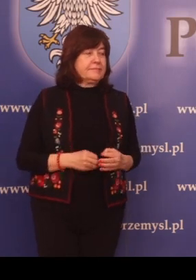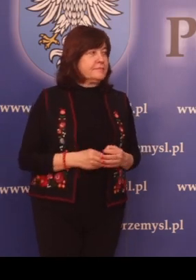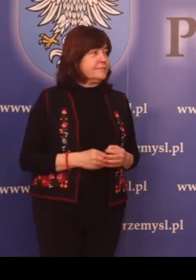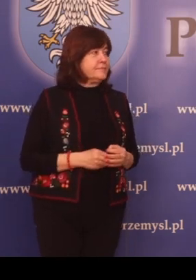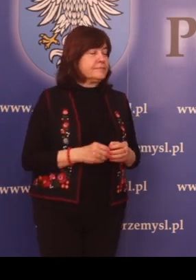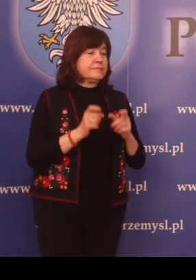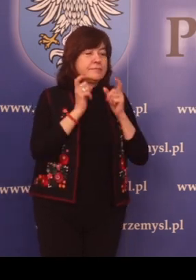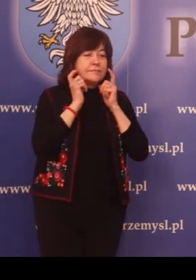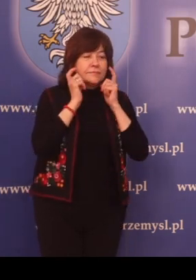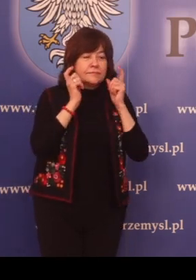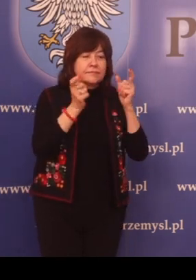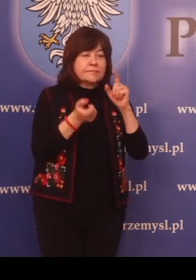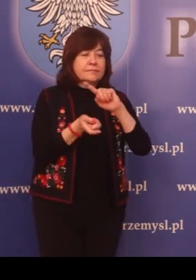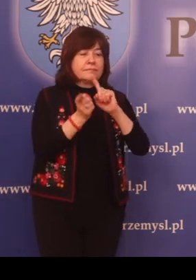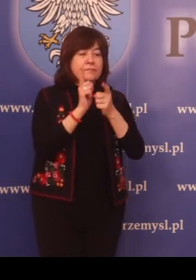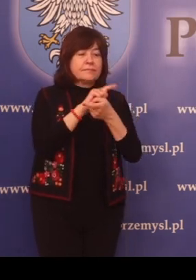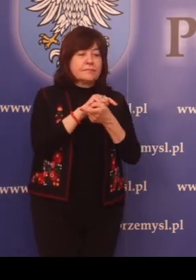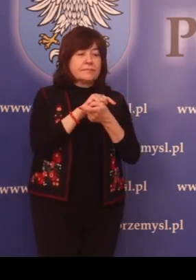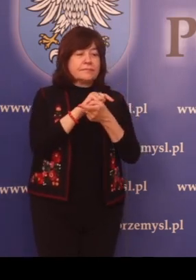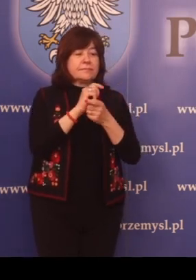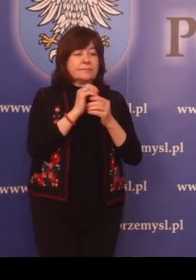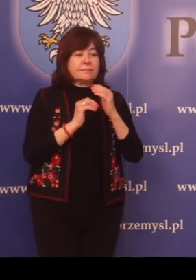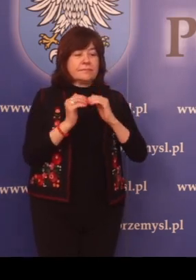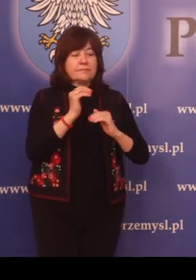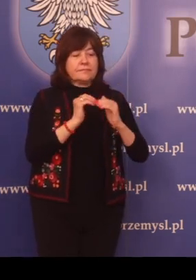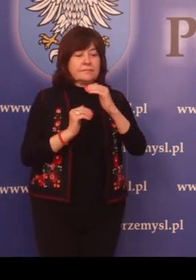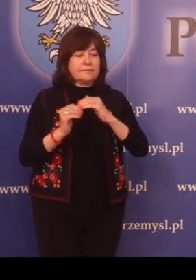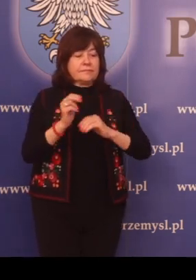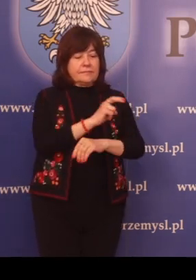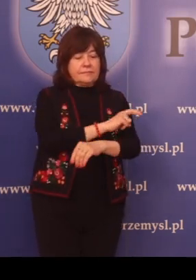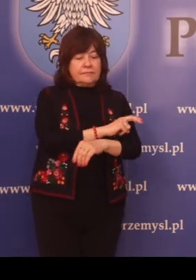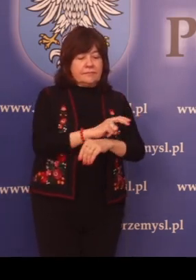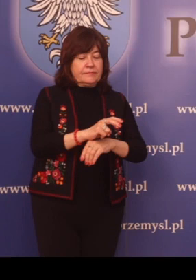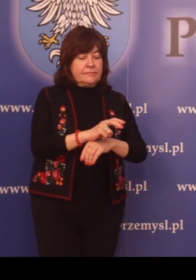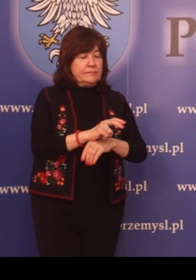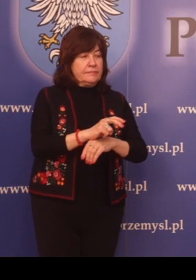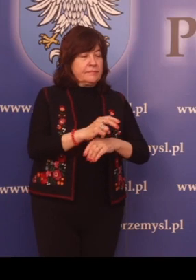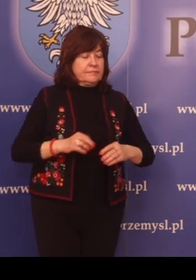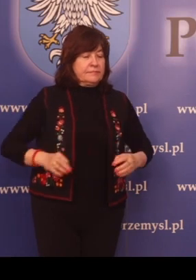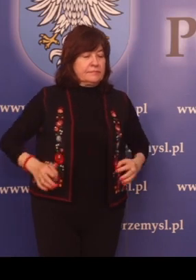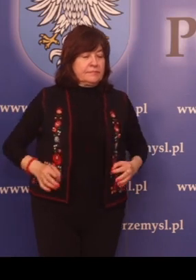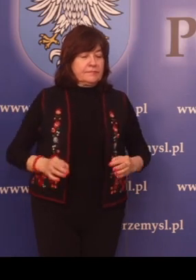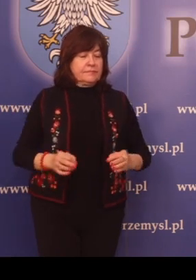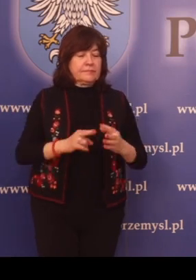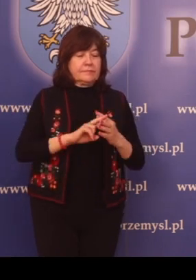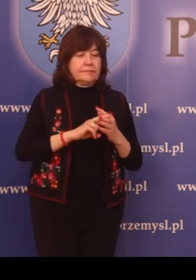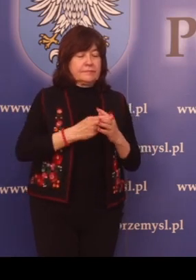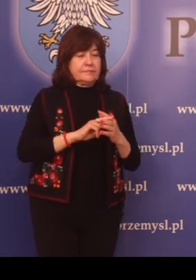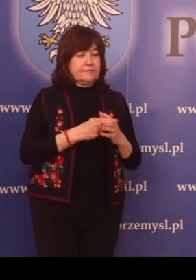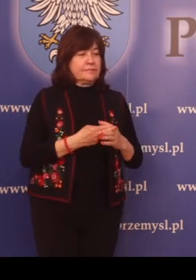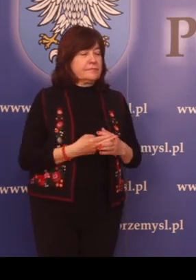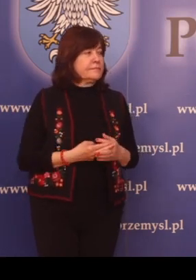Zgłoszenie zmian konstrukcyjnych lub dan technicznych w pojeździe zarejestrowanym.